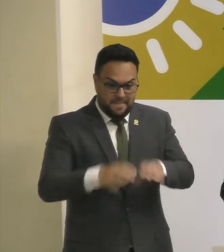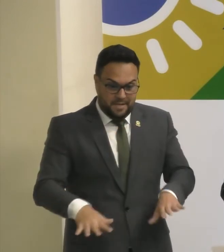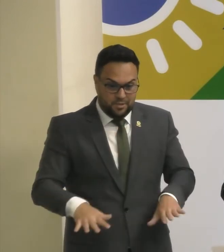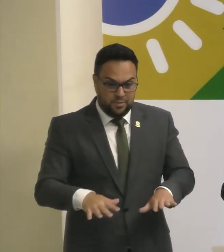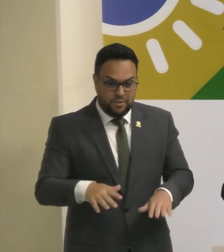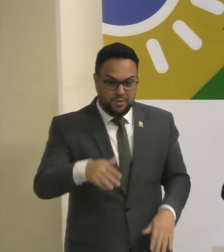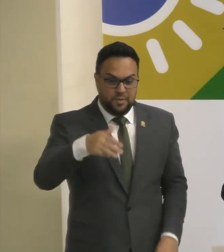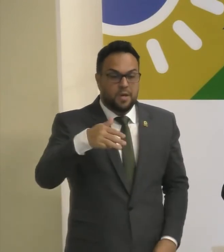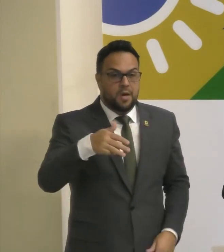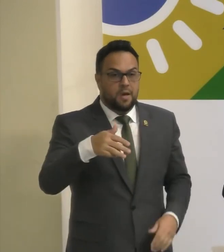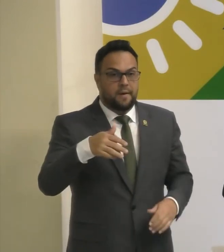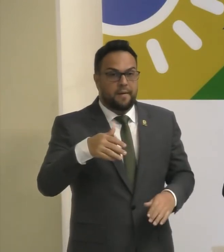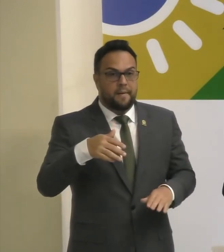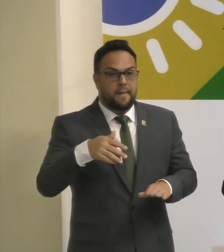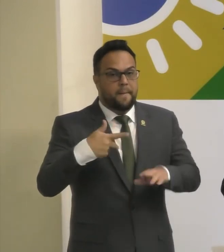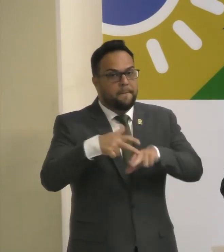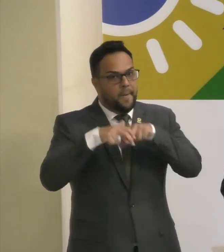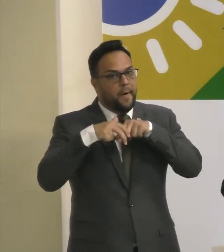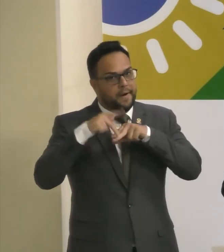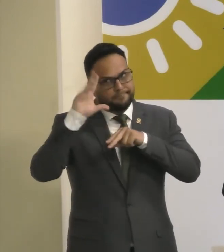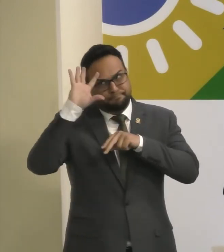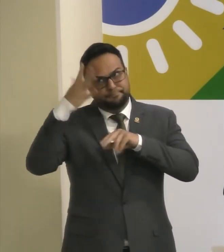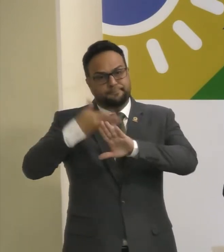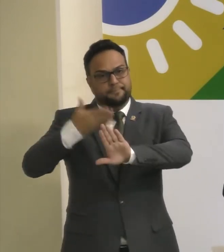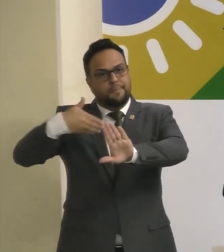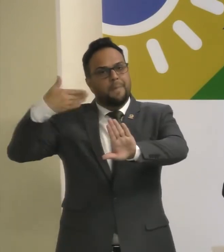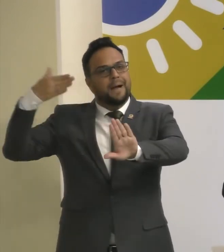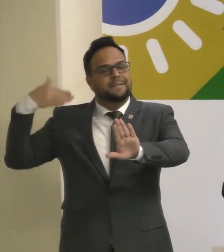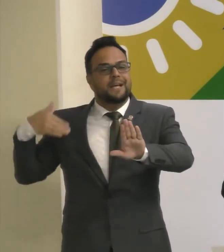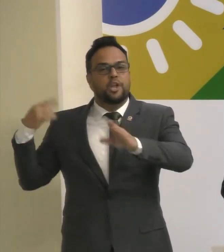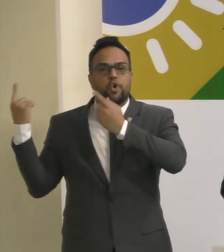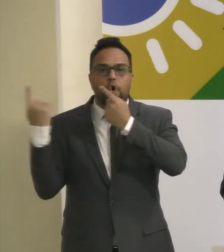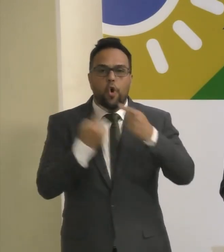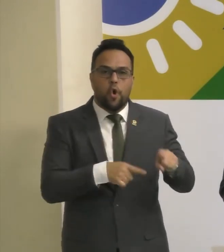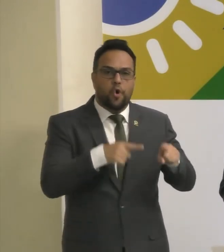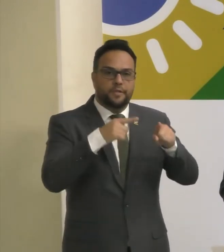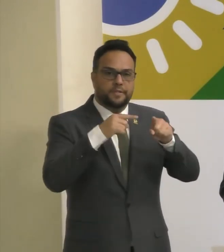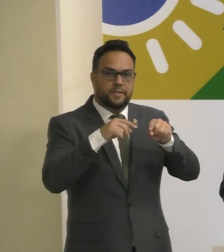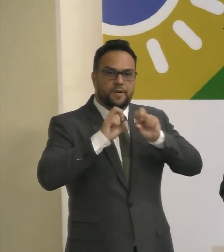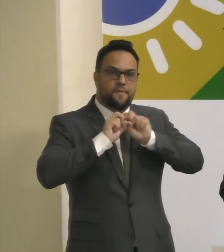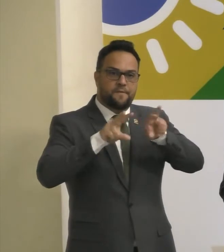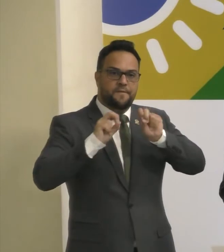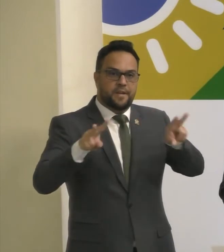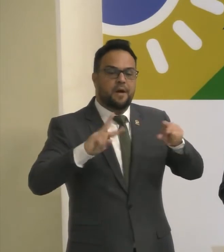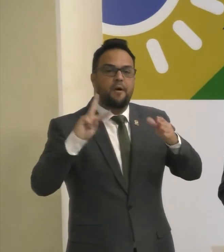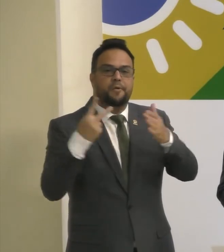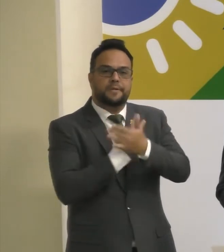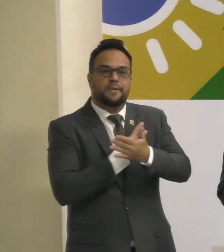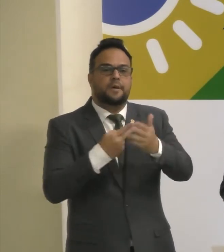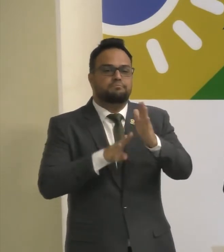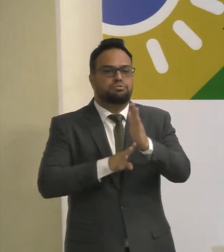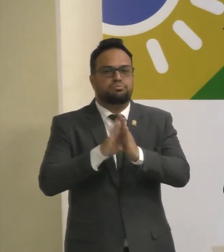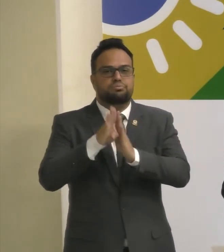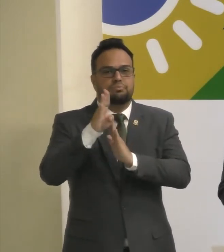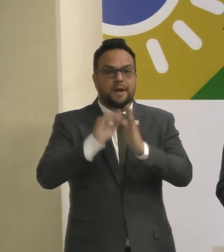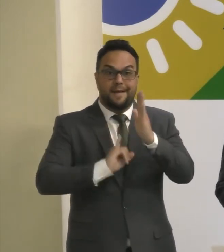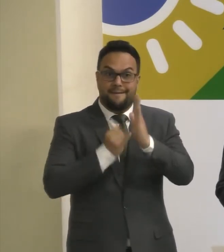medidas adotadas no passado para combater o vírus levaram a essa situação de aumento de inflação